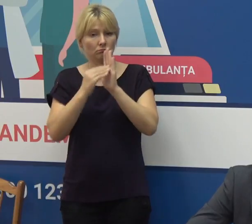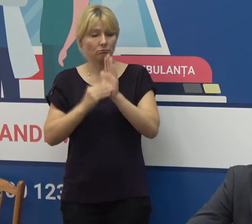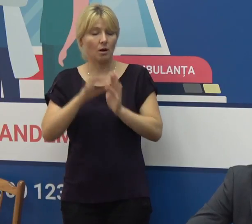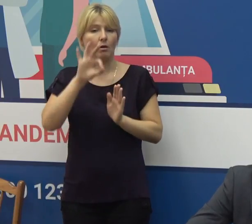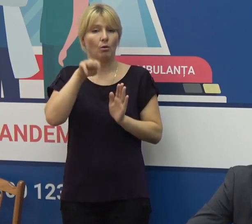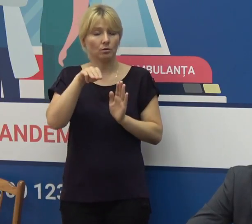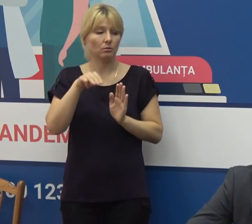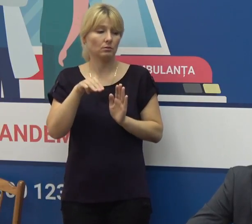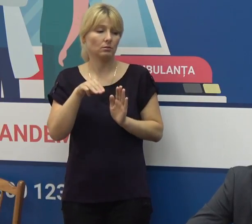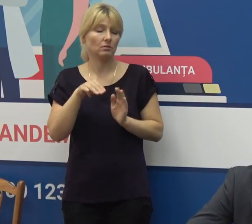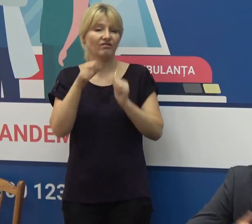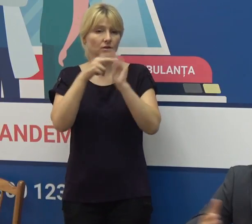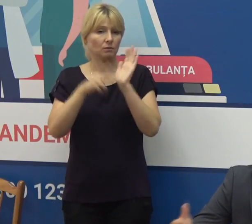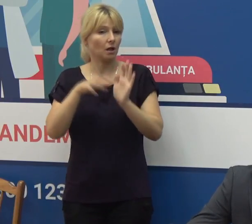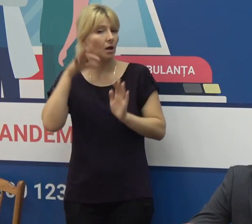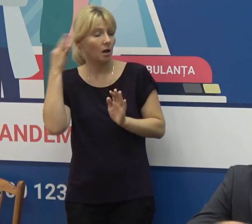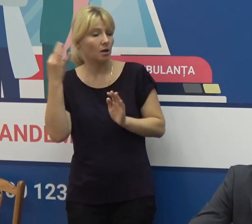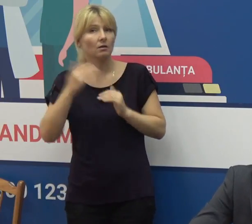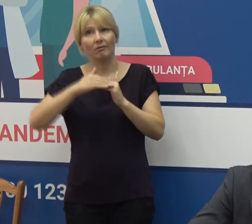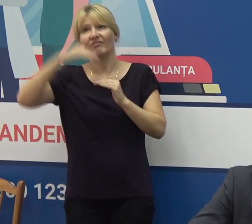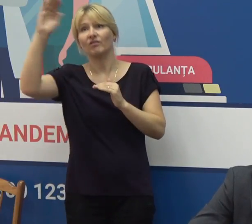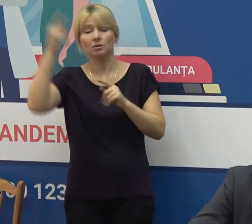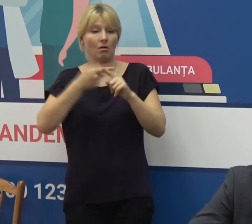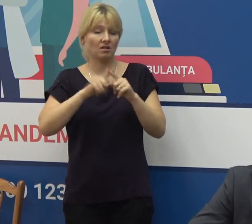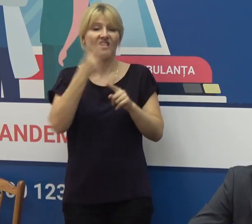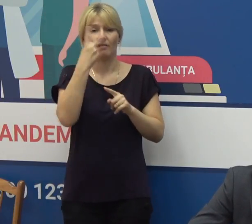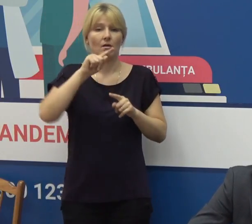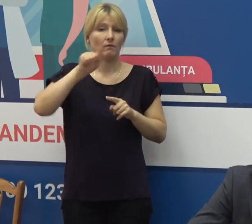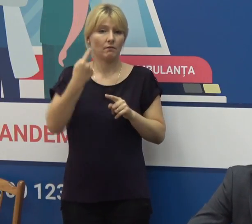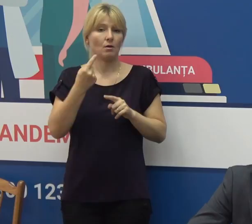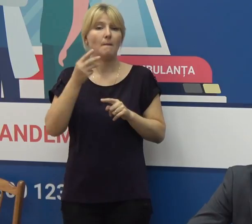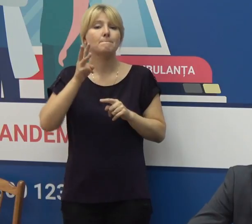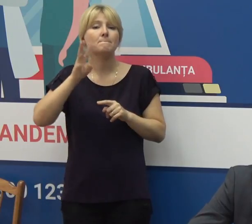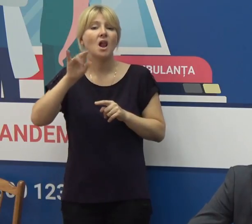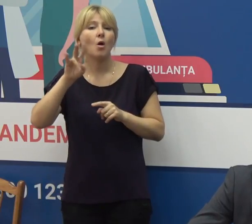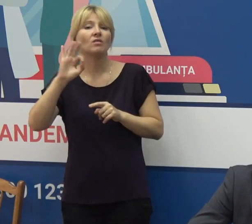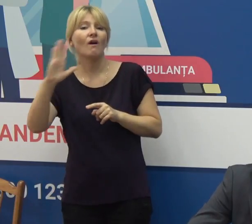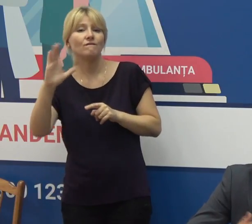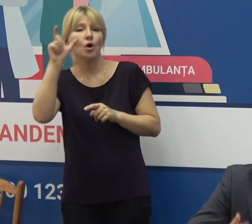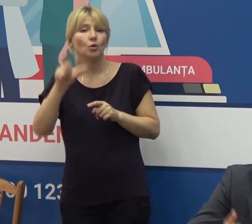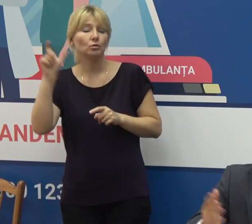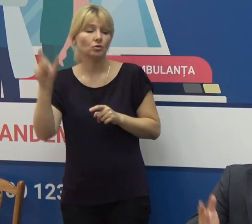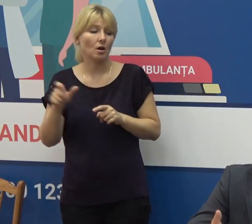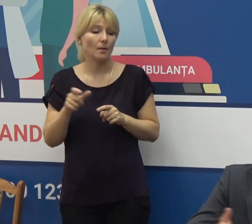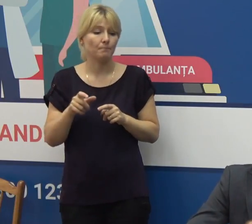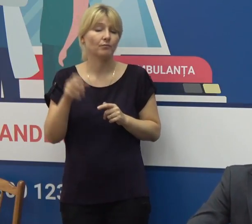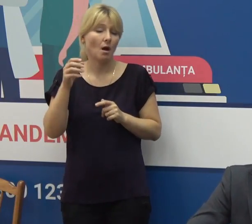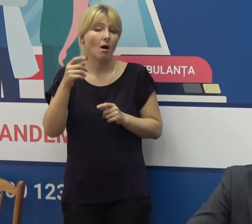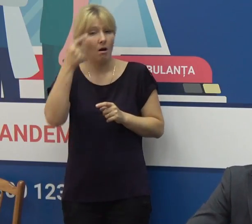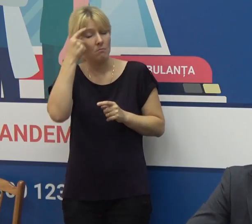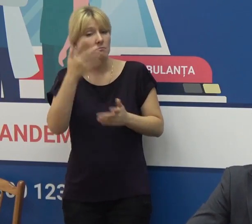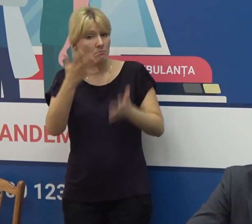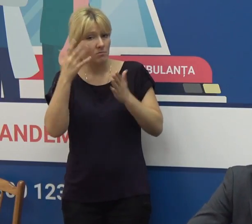de la 18 ani în sus constituie 2,7 milioane obiectiv acestea sunt